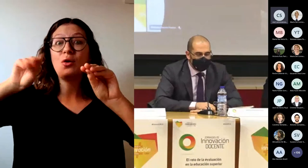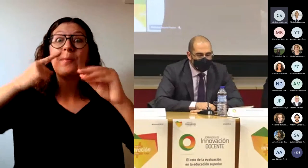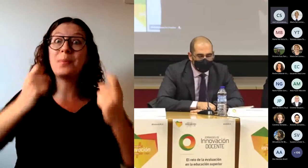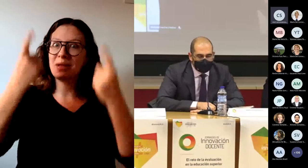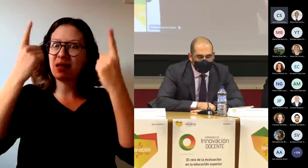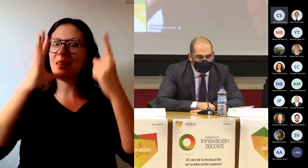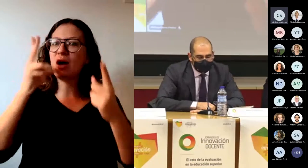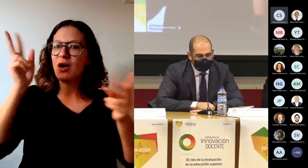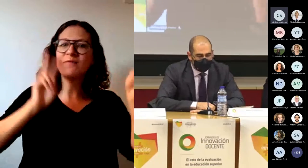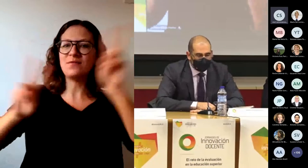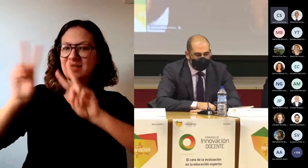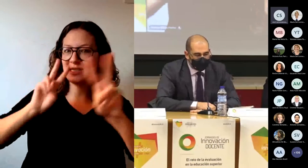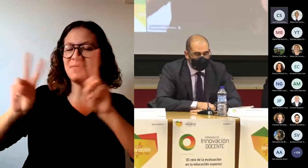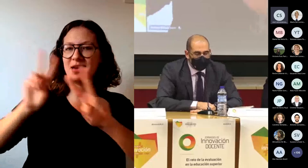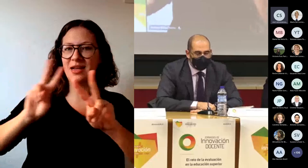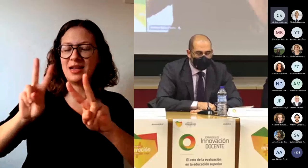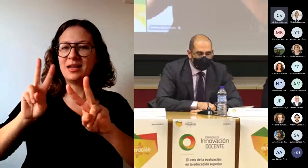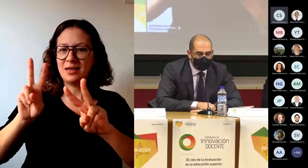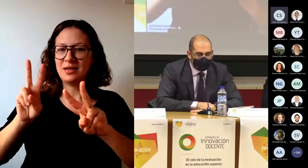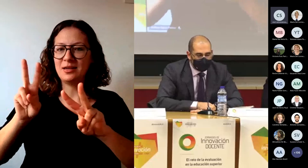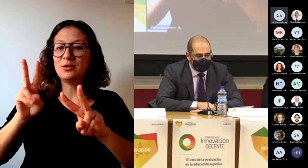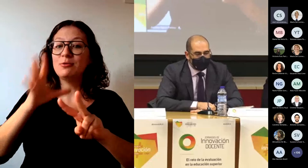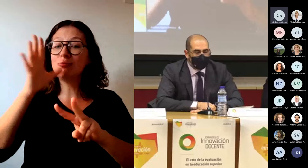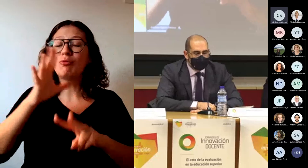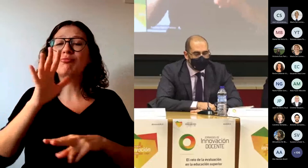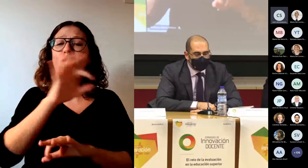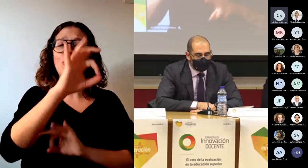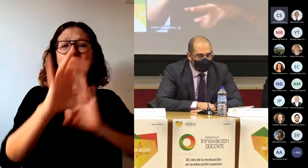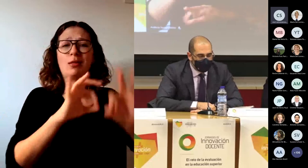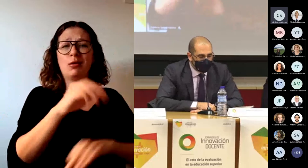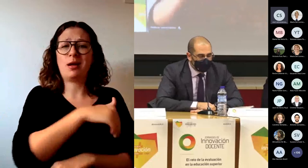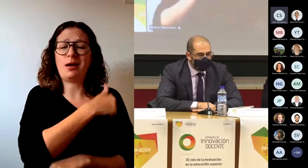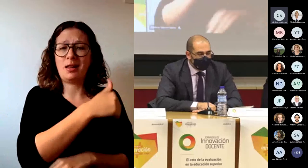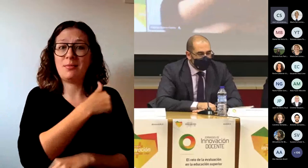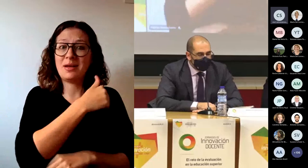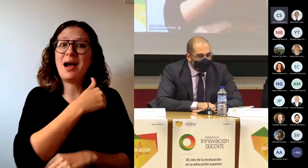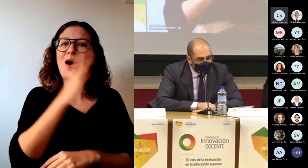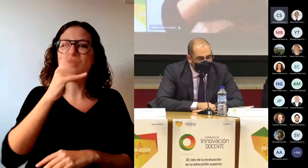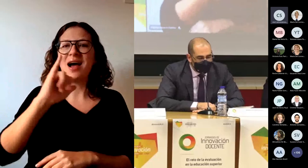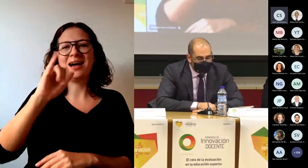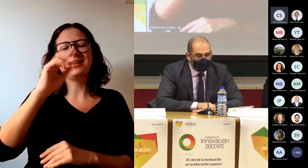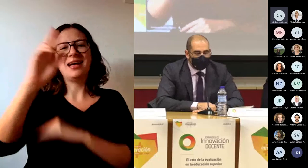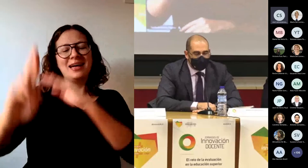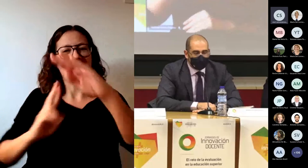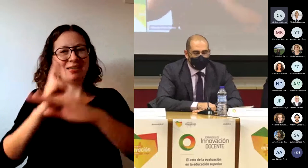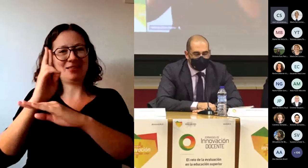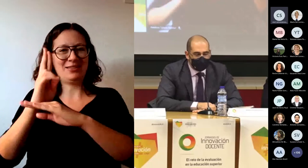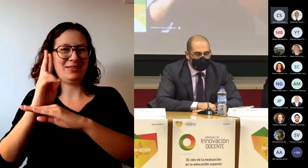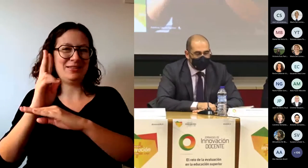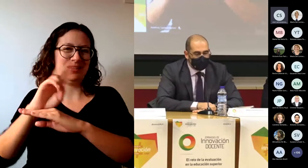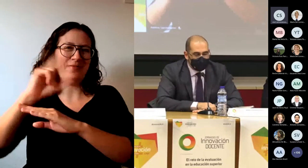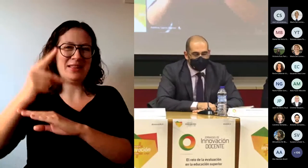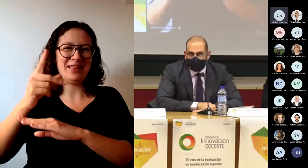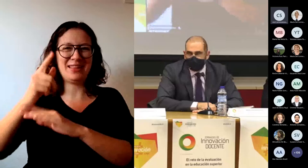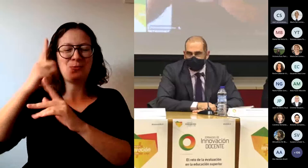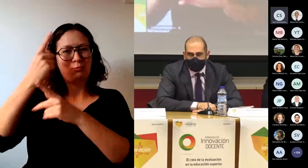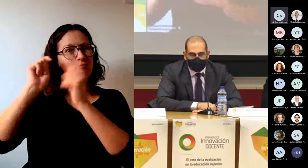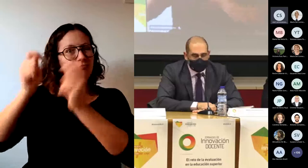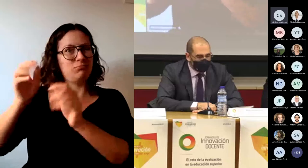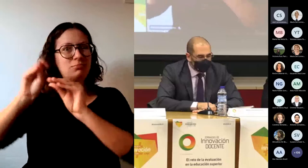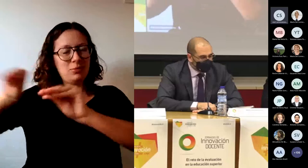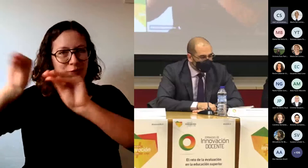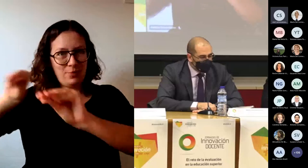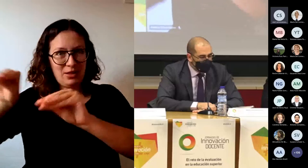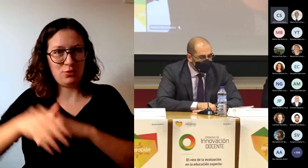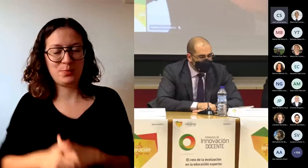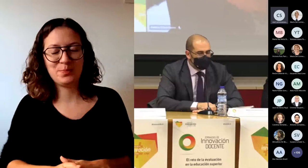dando nombre junto a ordenación académica a uno de los vicerrectorados y tengo la suerte y la responsabilidad de estar al frente del